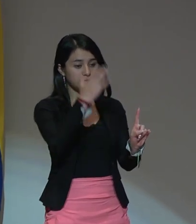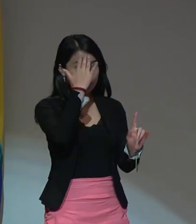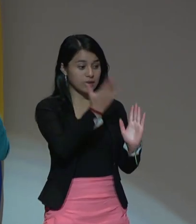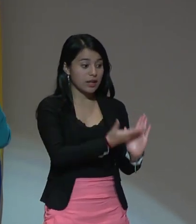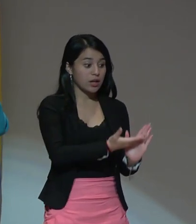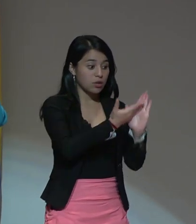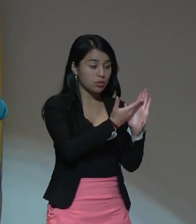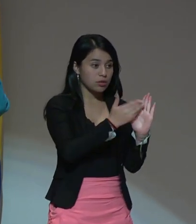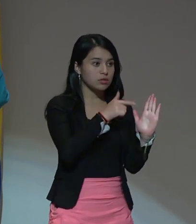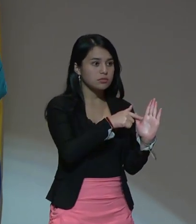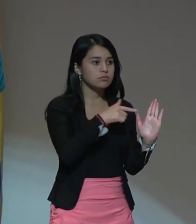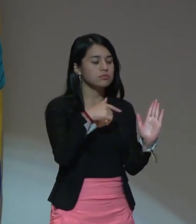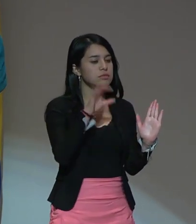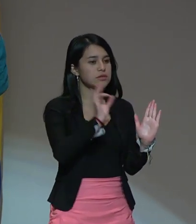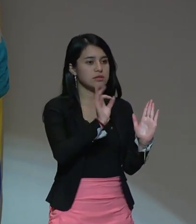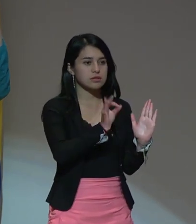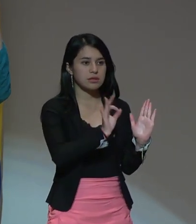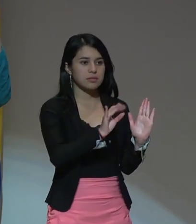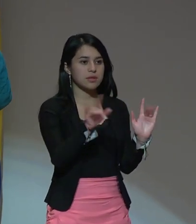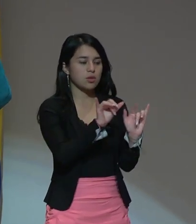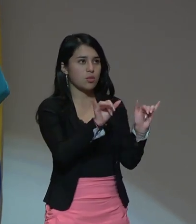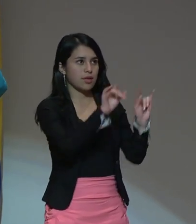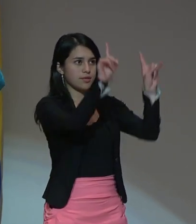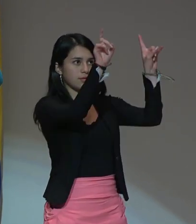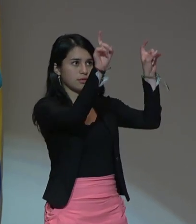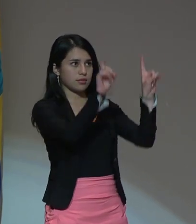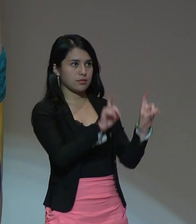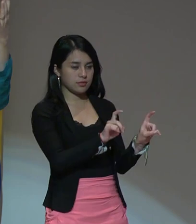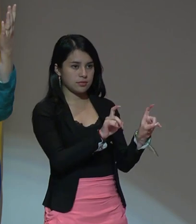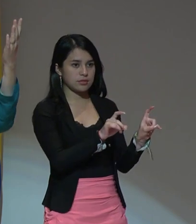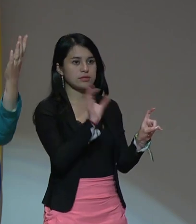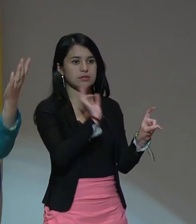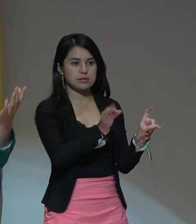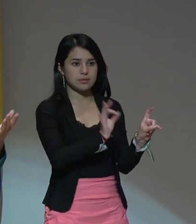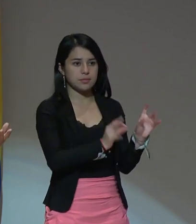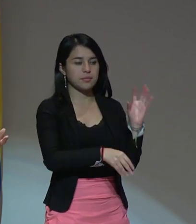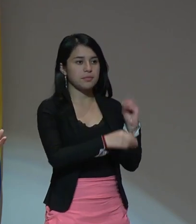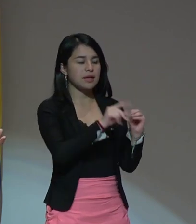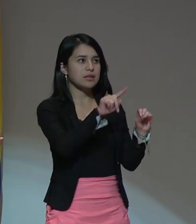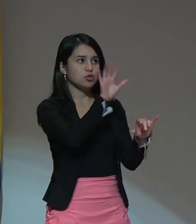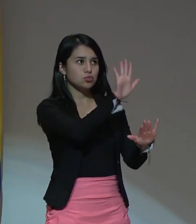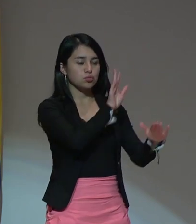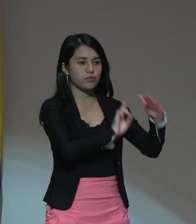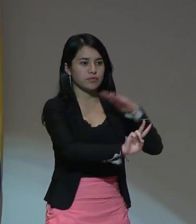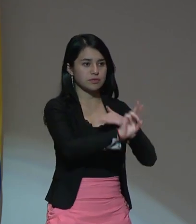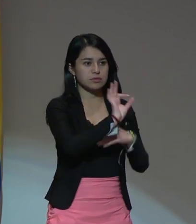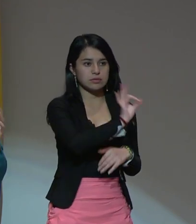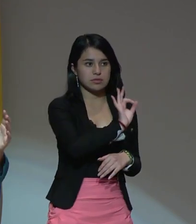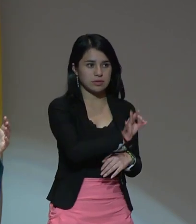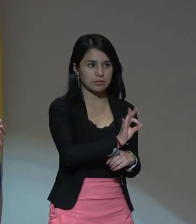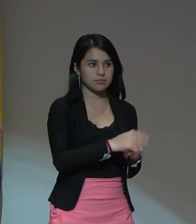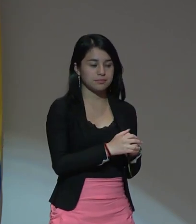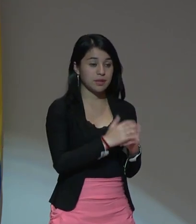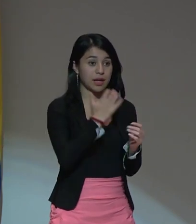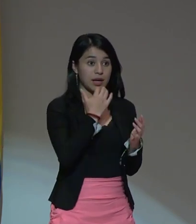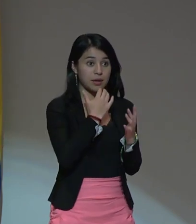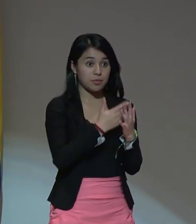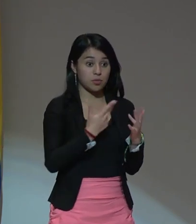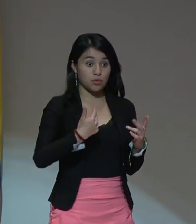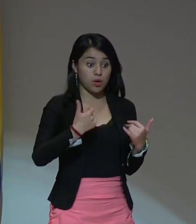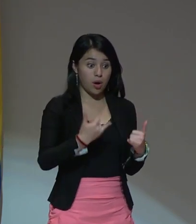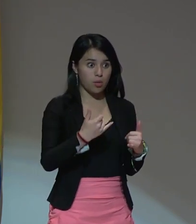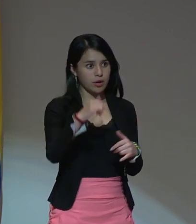tiene siempre un telos, tiene siempre una visión y si ahora los